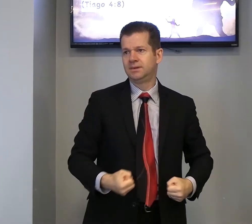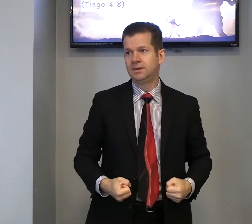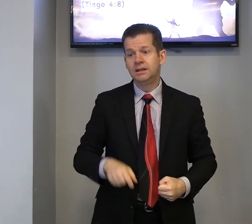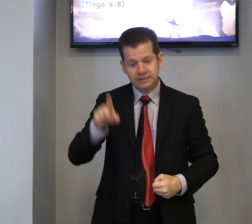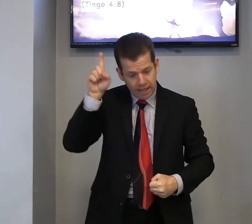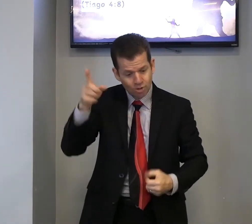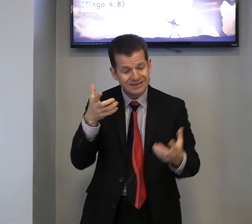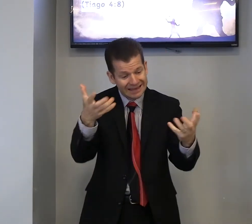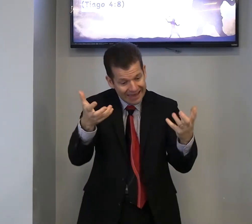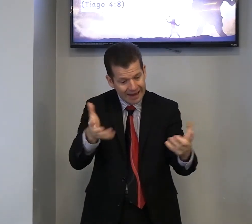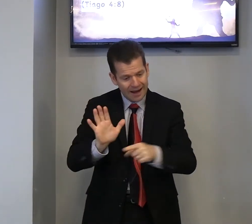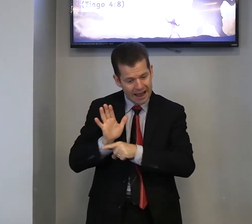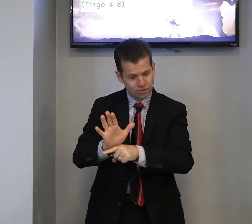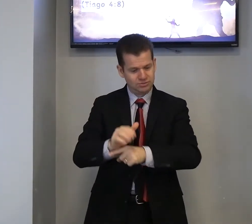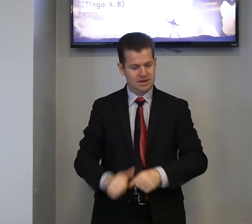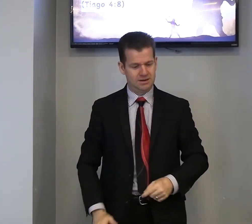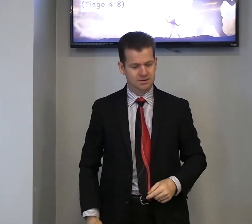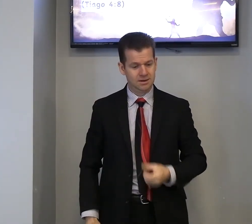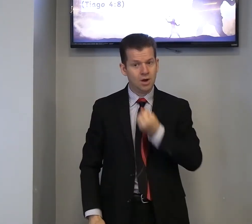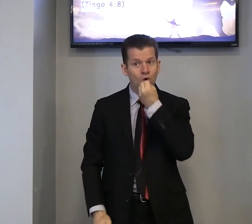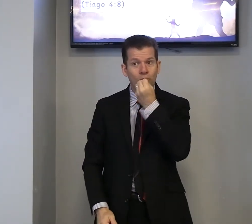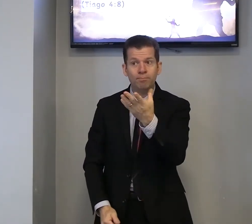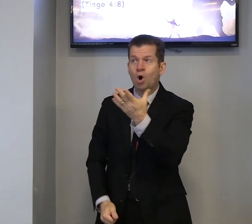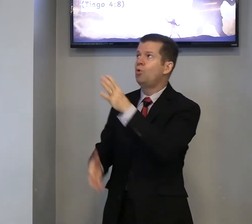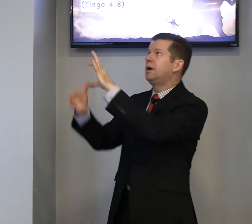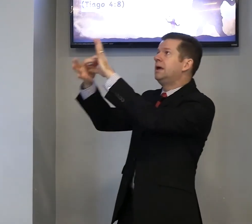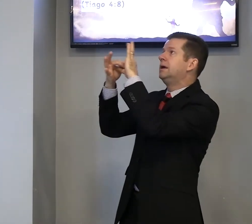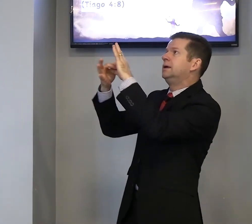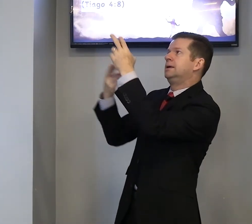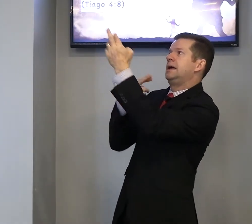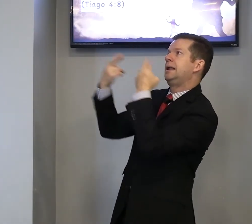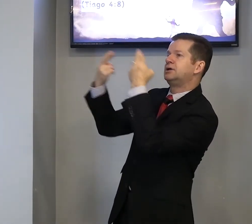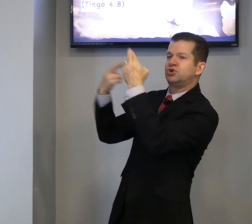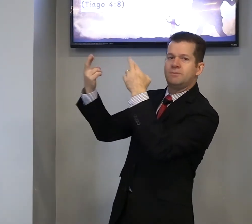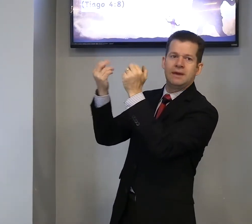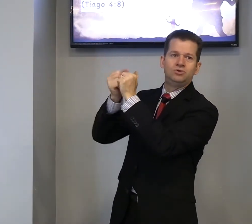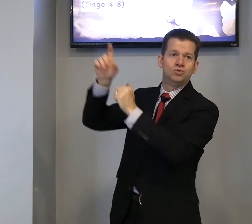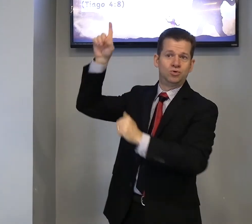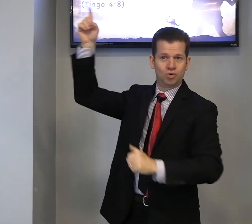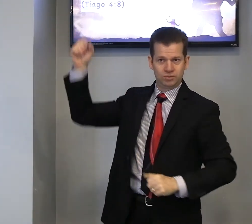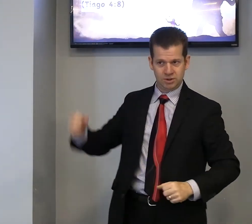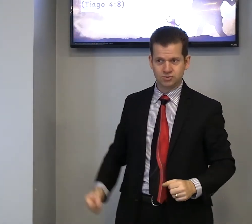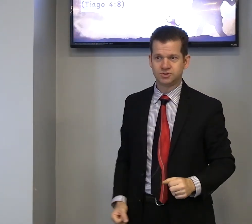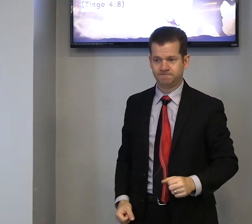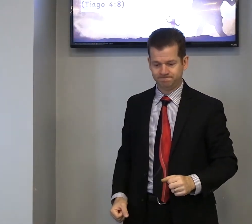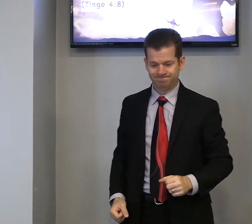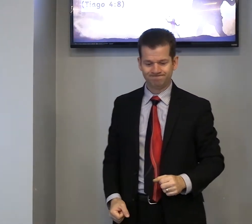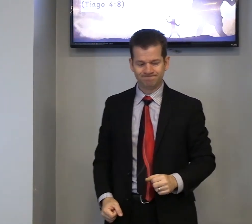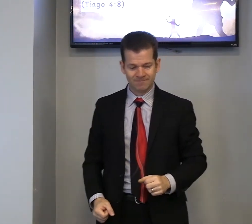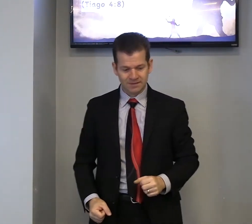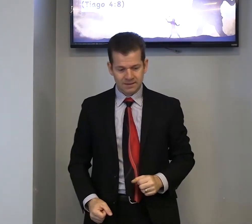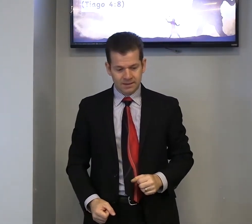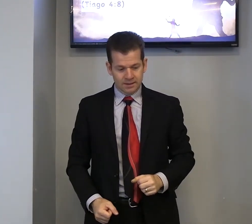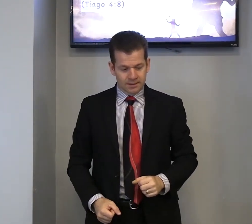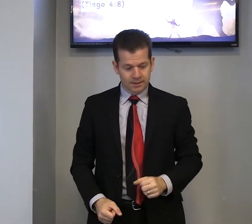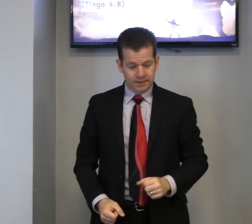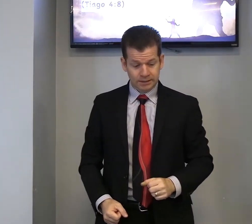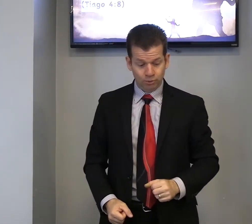Deus, quer, ajudar, um bom, relacionamento, com Deus, então,